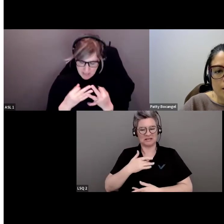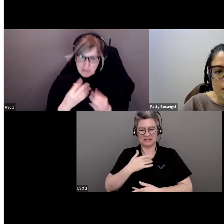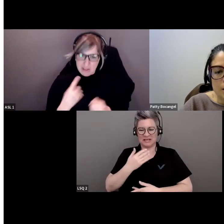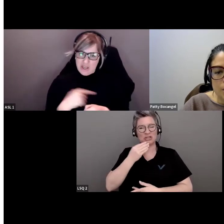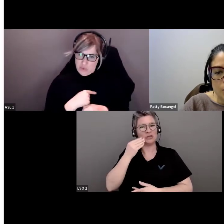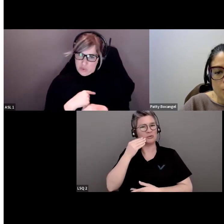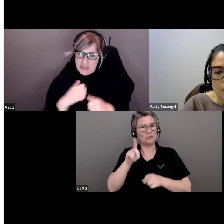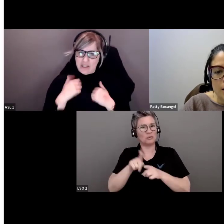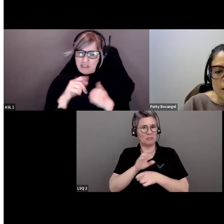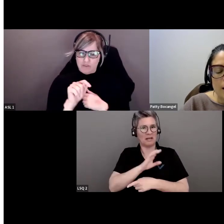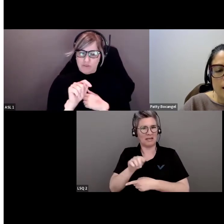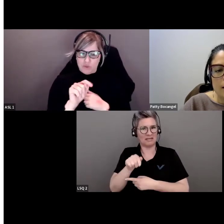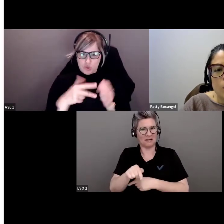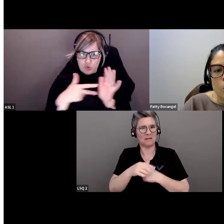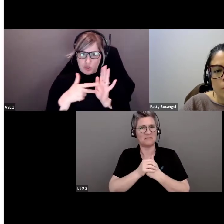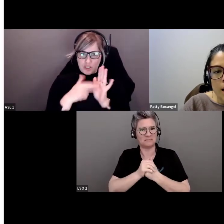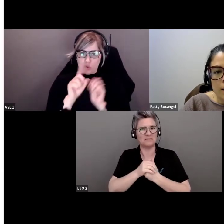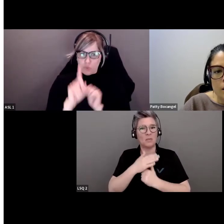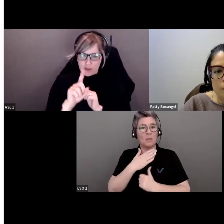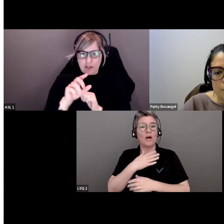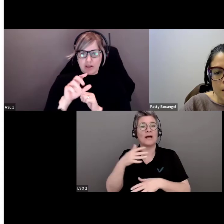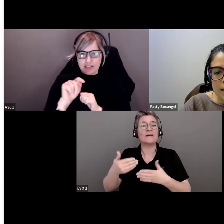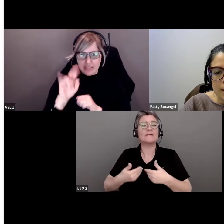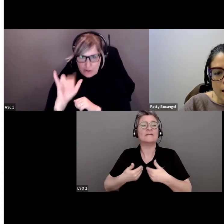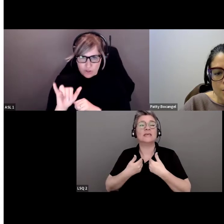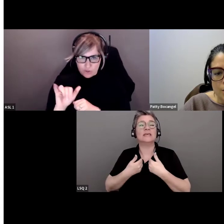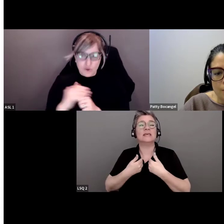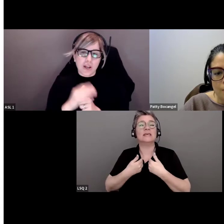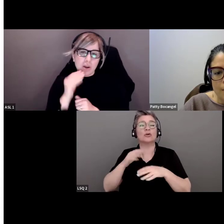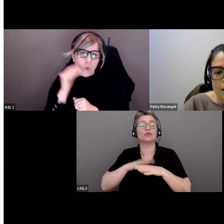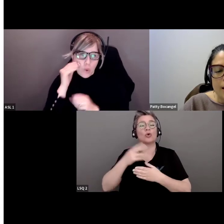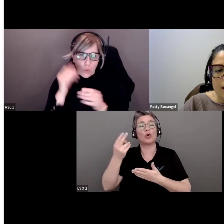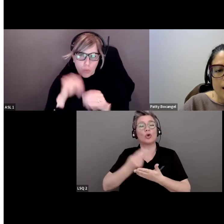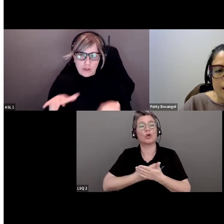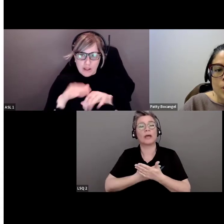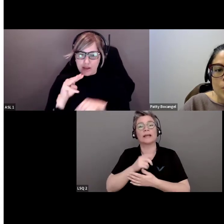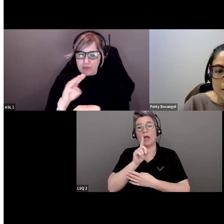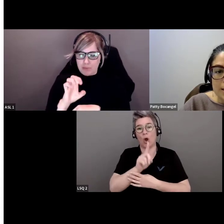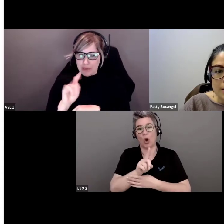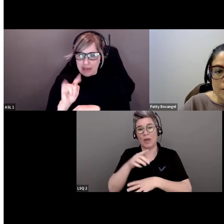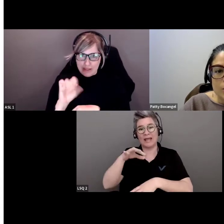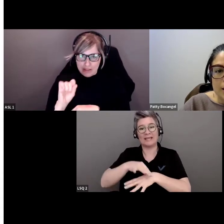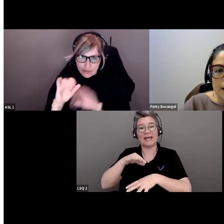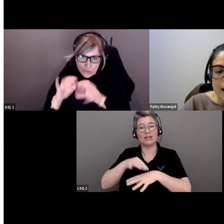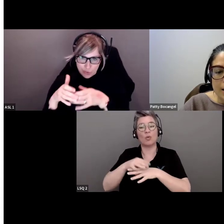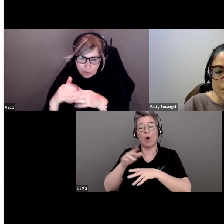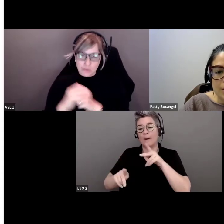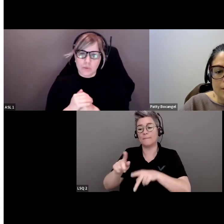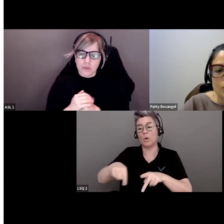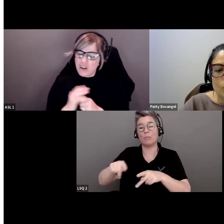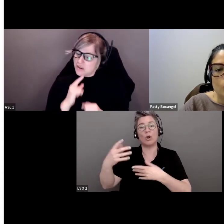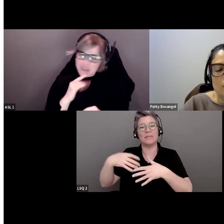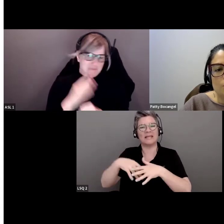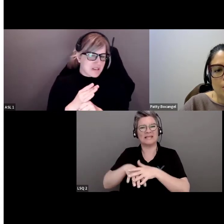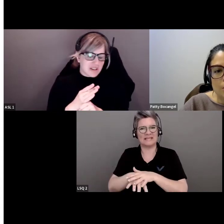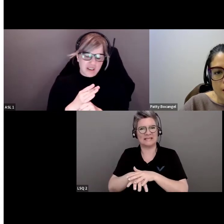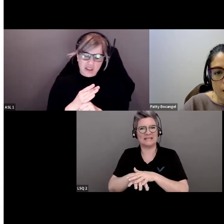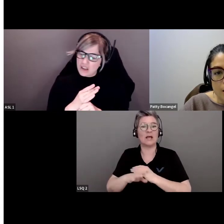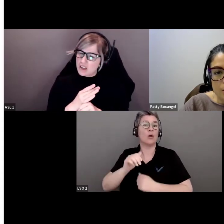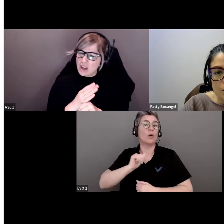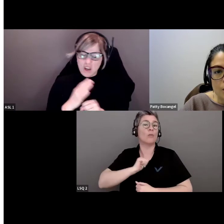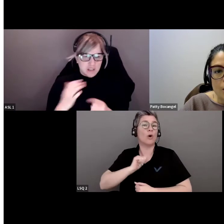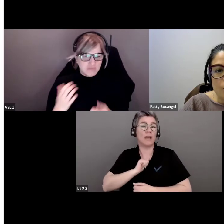Je vis sur le Traité 1, le territoire du peuple métisse et je suis